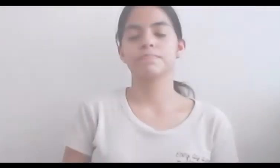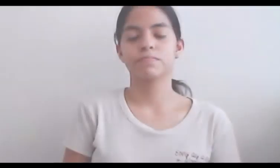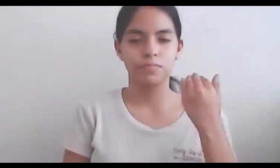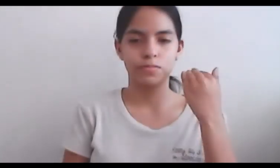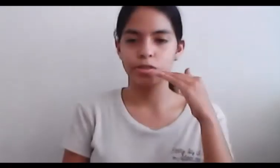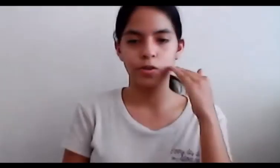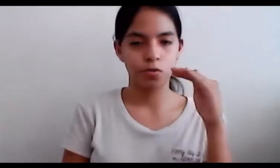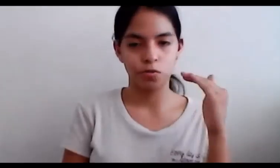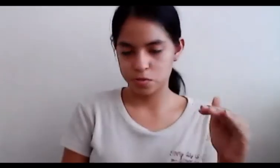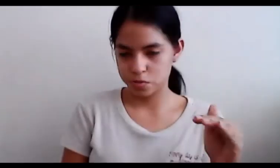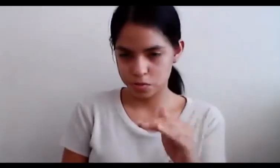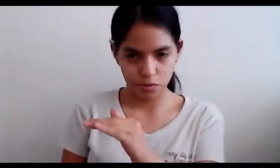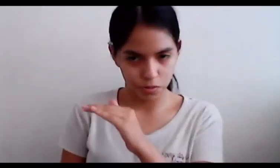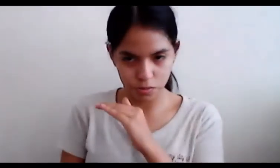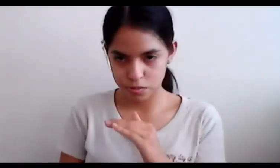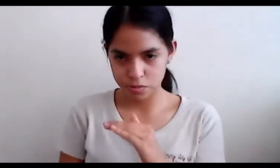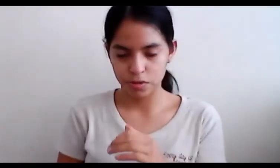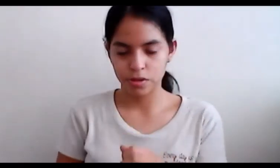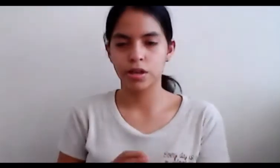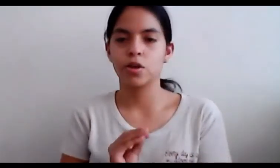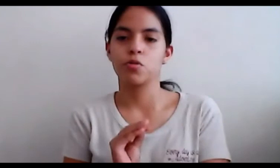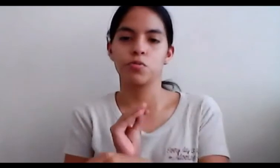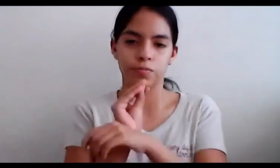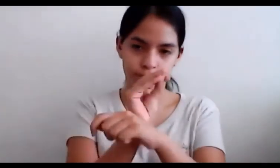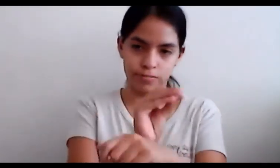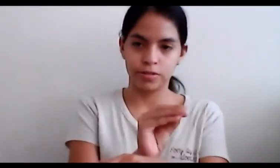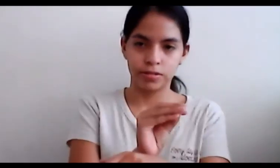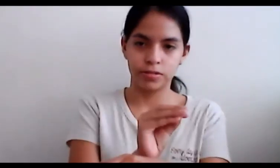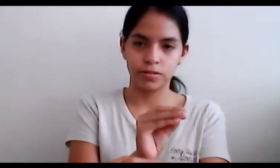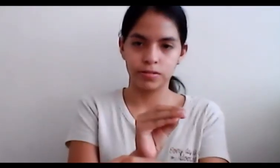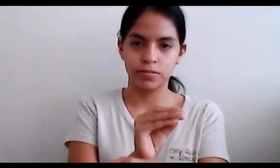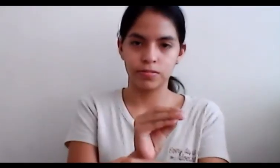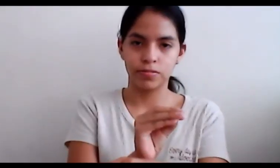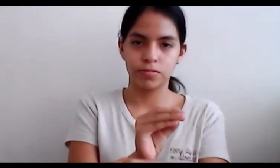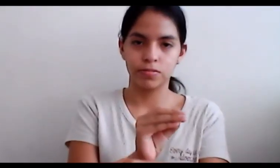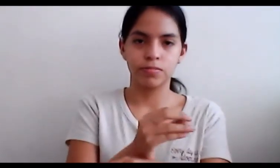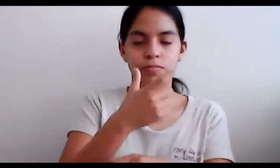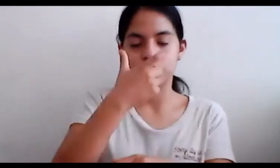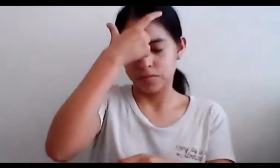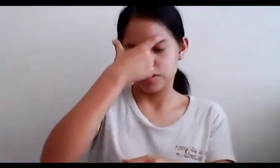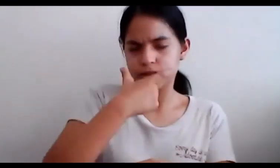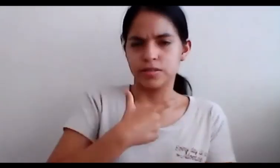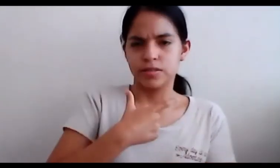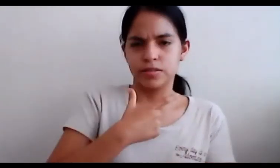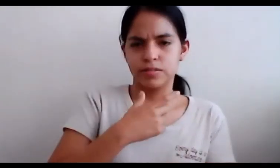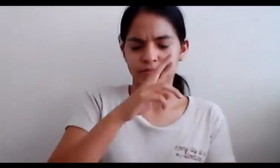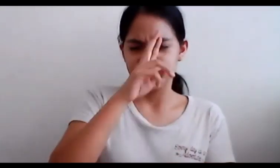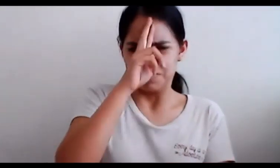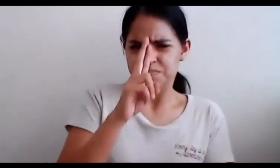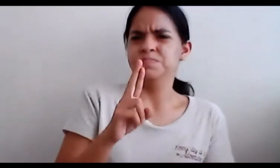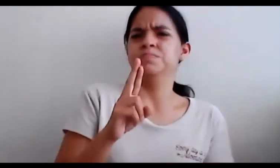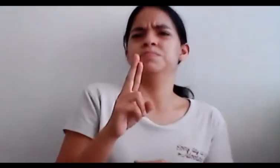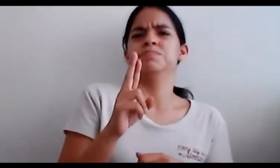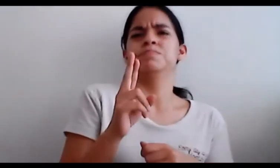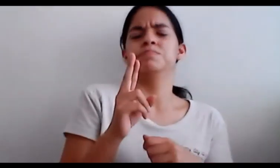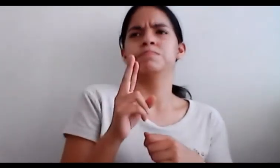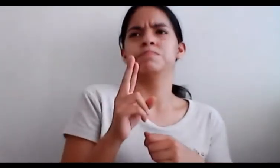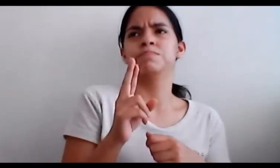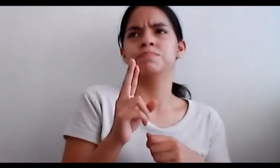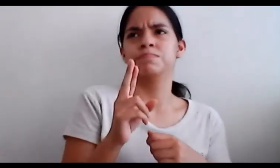Niños y niñas Este aviso Es para ustedes Debemos tratarnos Con respeto No permitas Que te